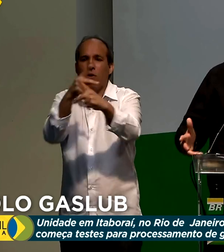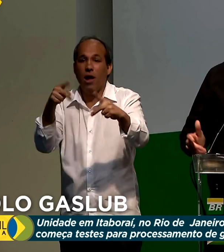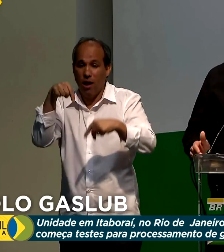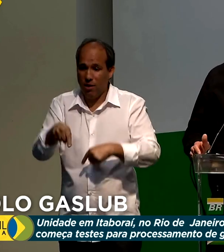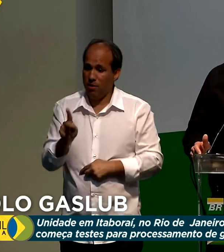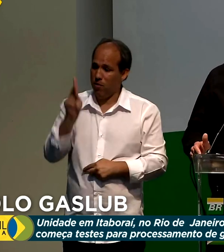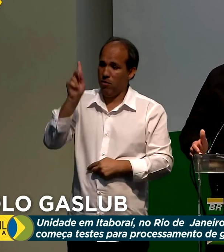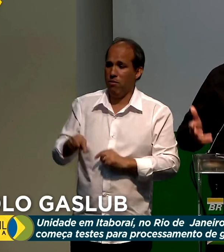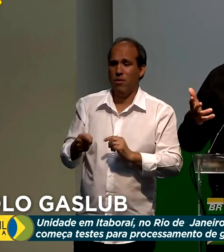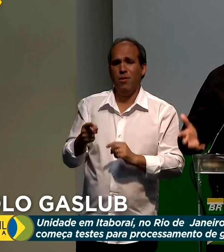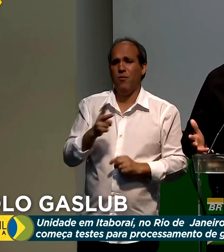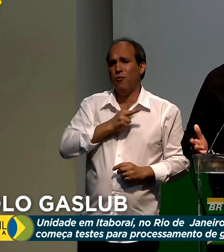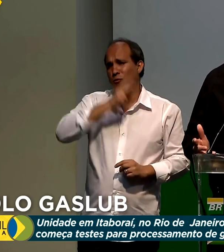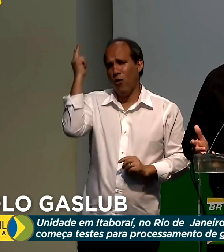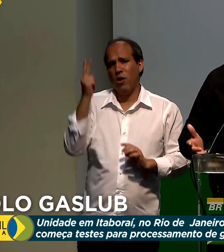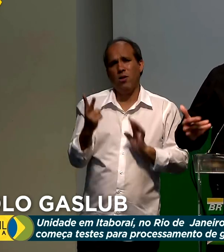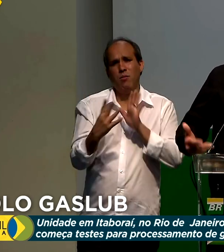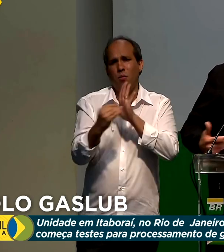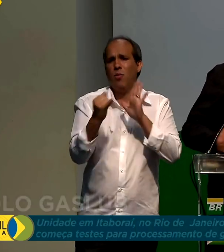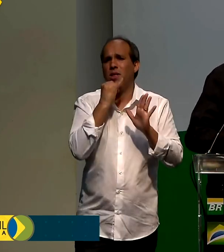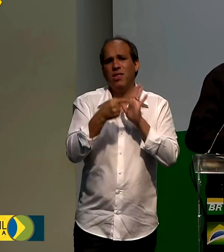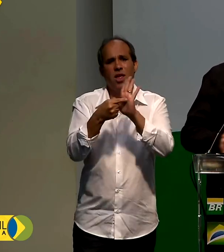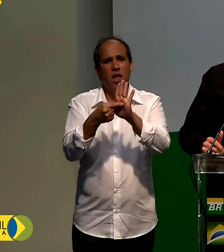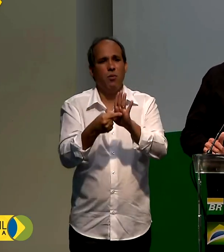exemplo disso, que vocês estão fazendo de 2019 para cá. favor.